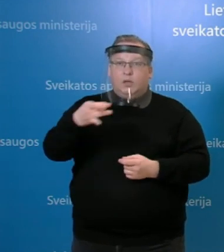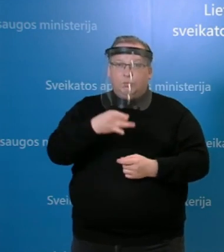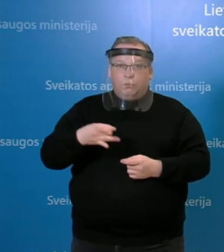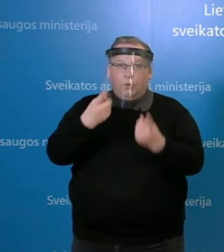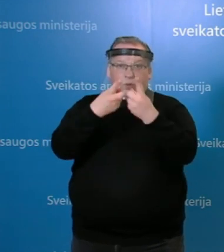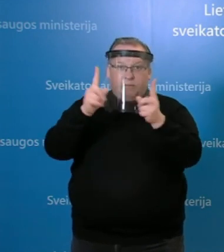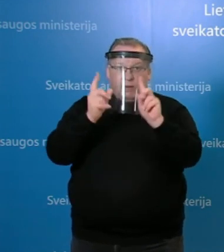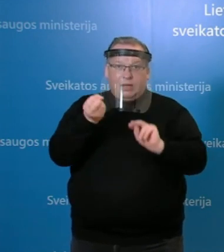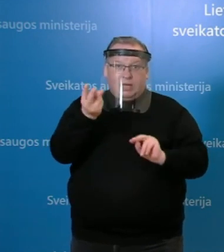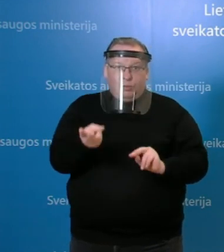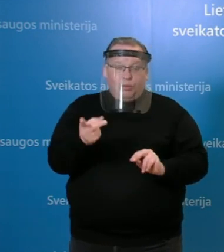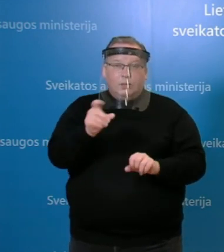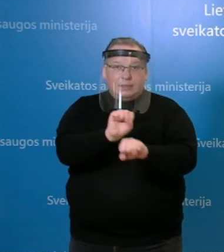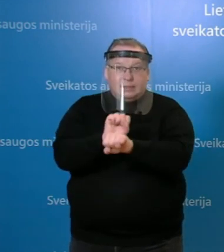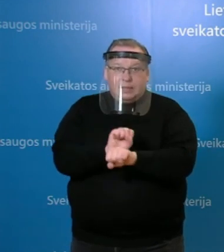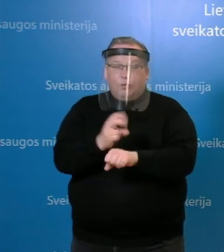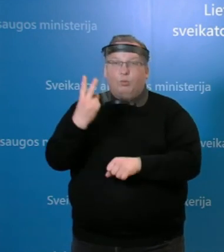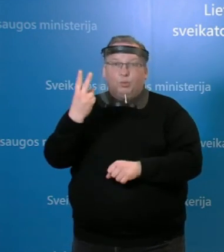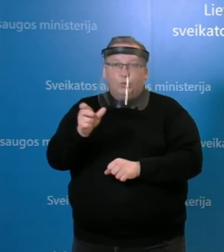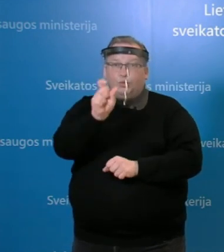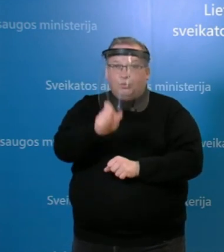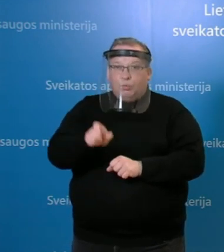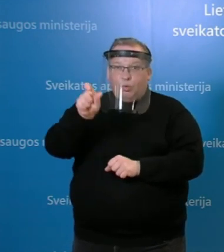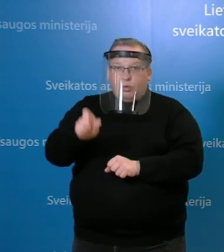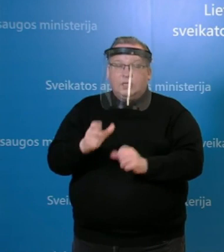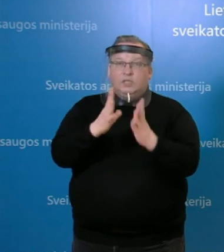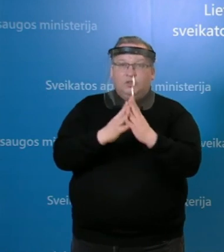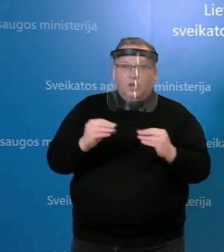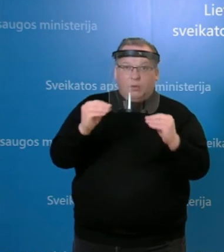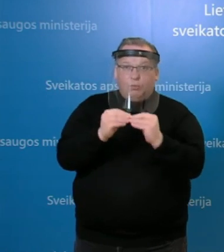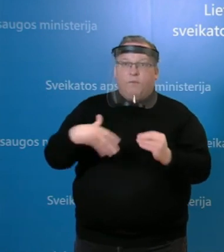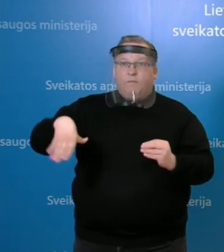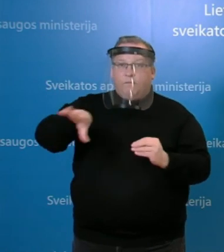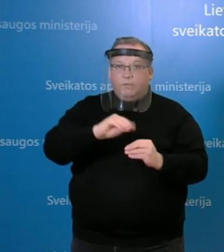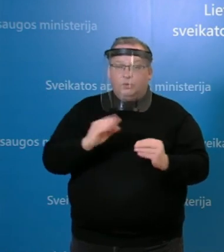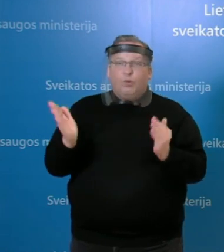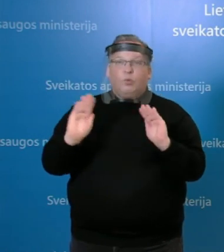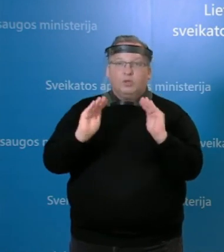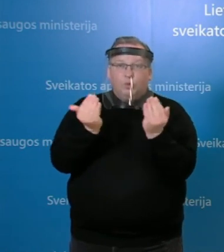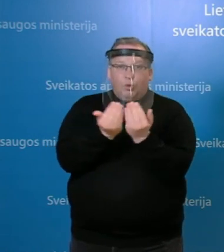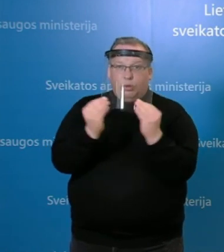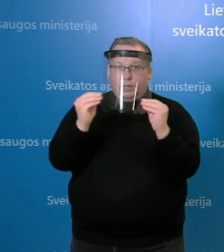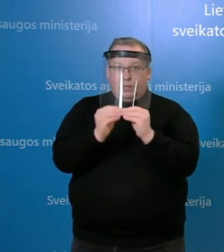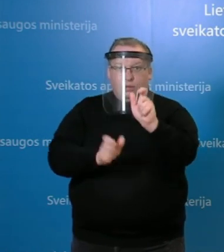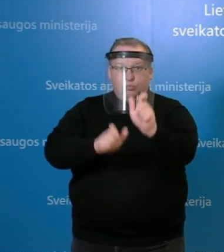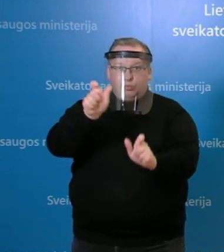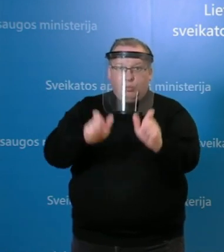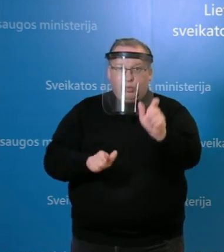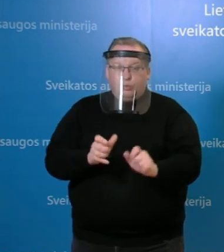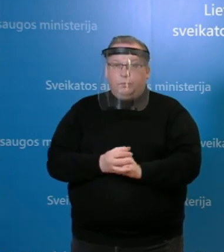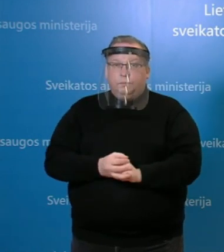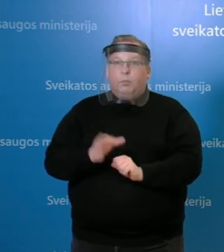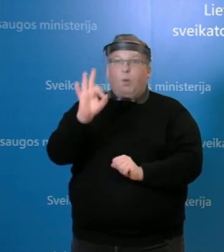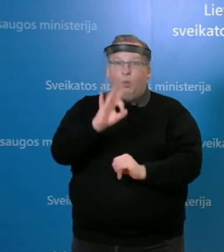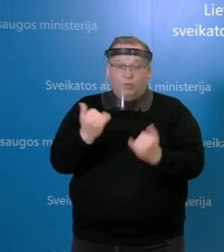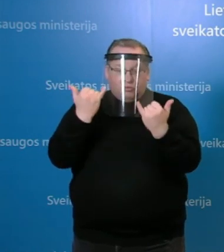ligoninės darbuotojai ir du asmenis iš artimos aplinkos, taigi iš viso izoliuota 10 asmenų. Na, o